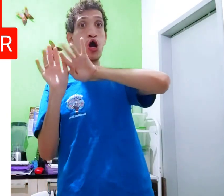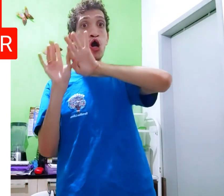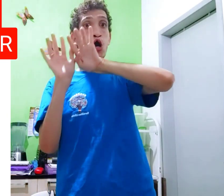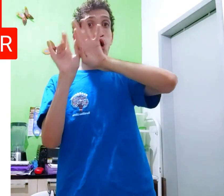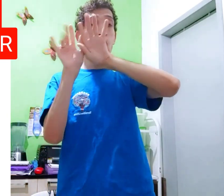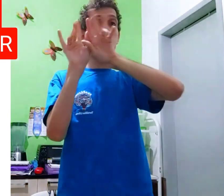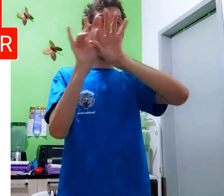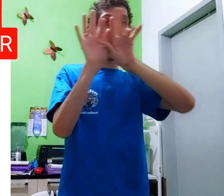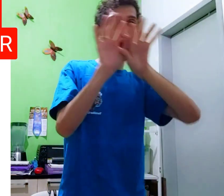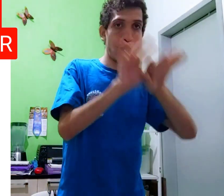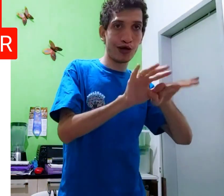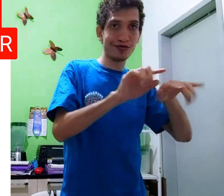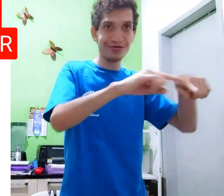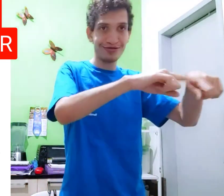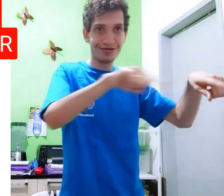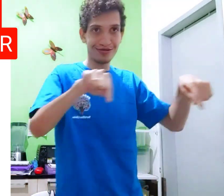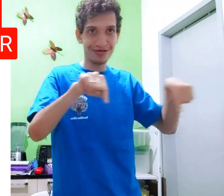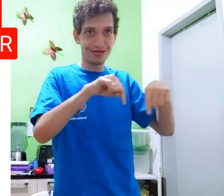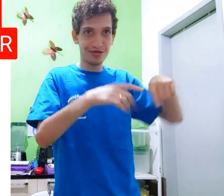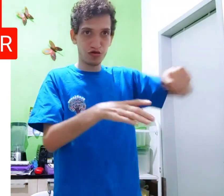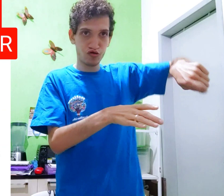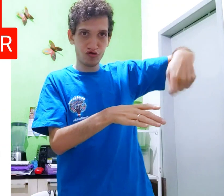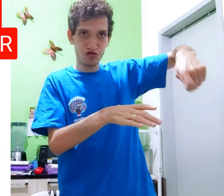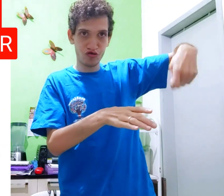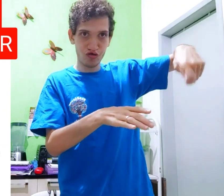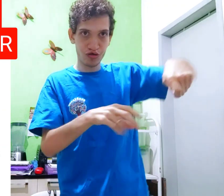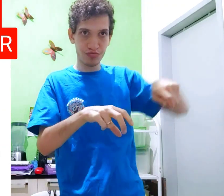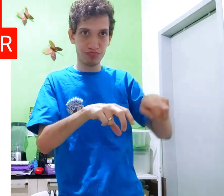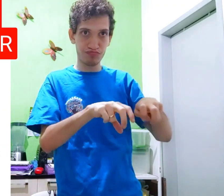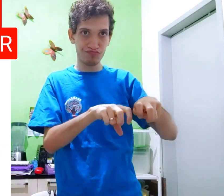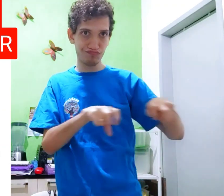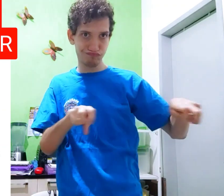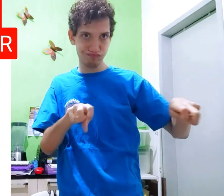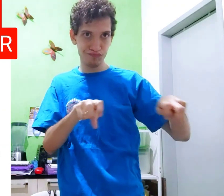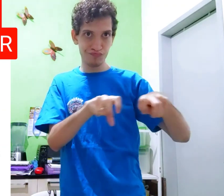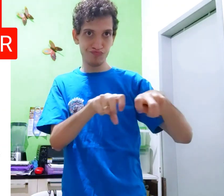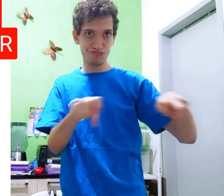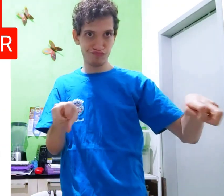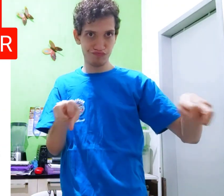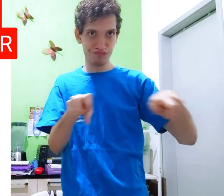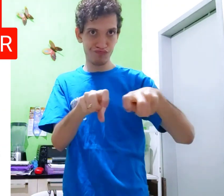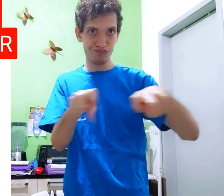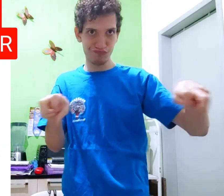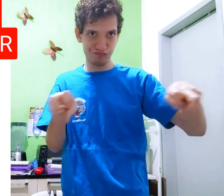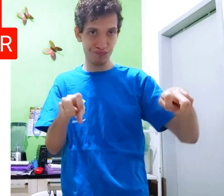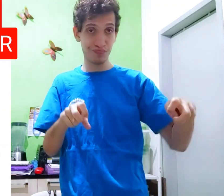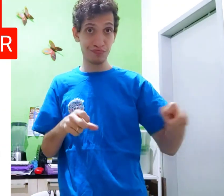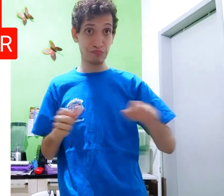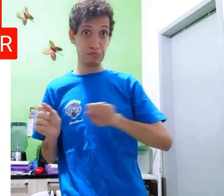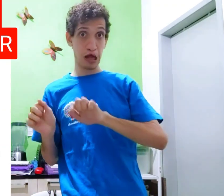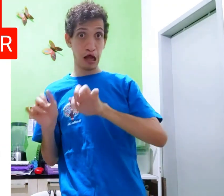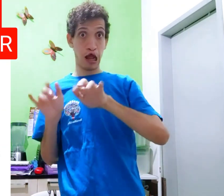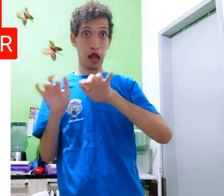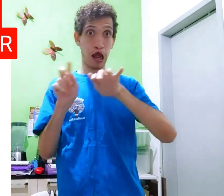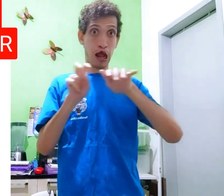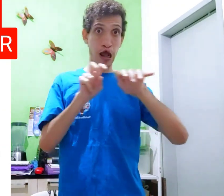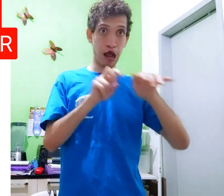todo mundo sai correndo, bando de criança correndo, refeitório, as